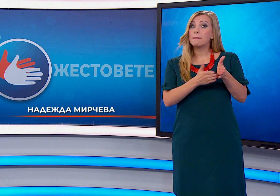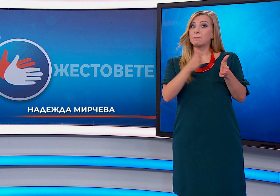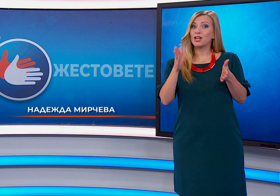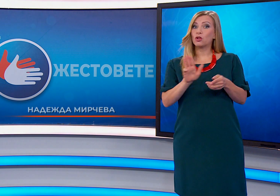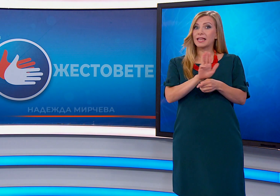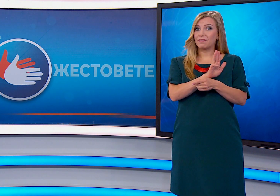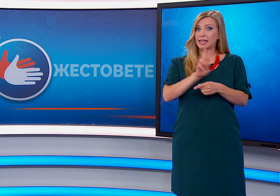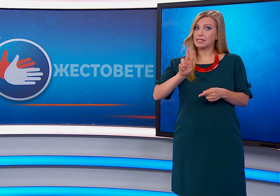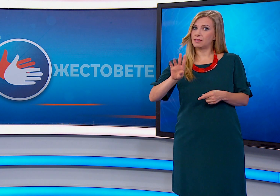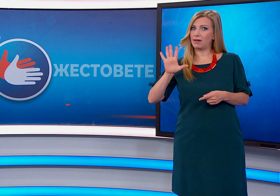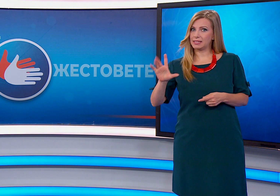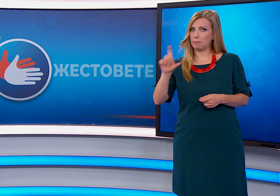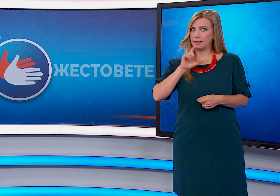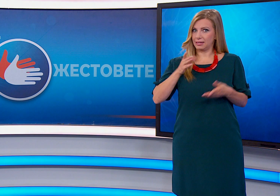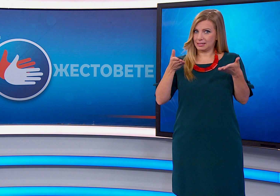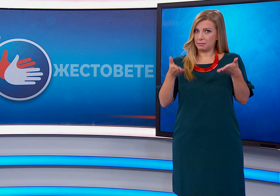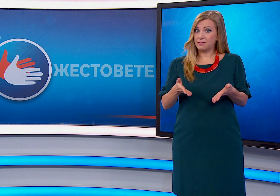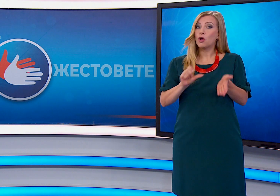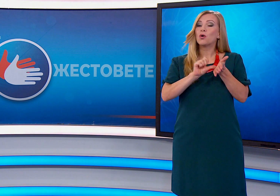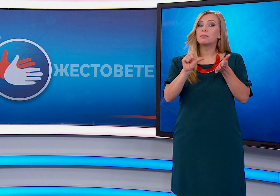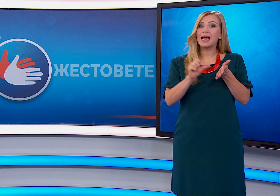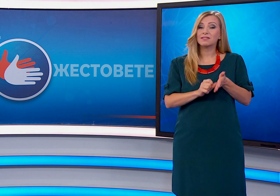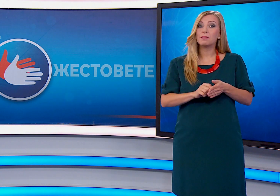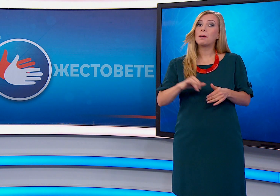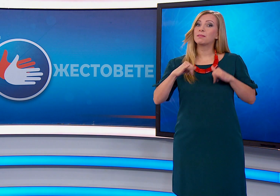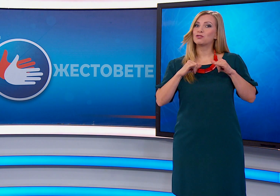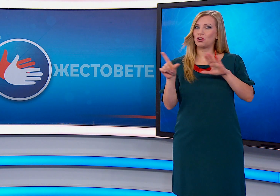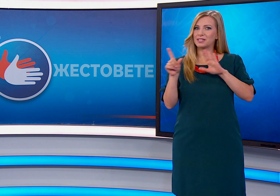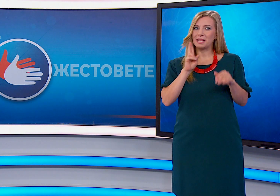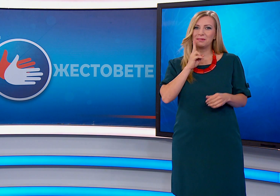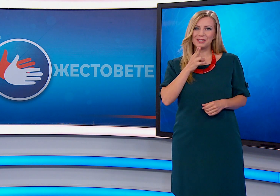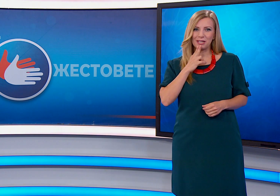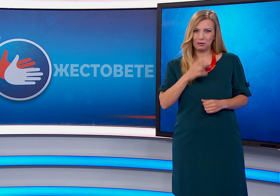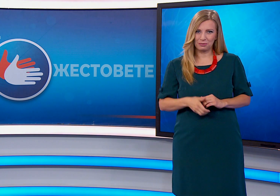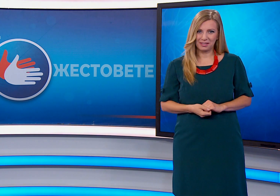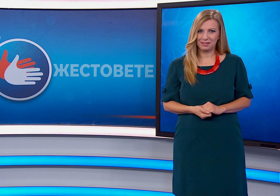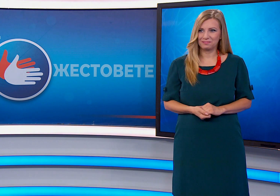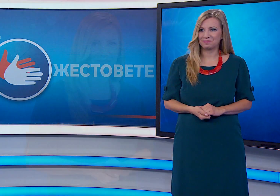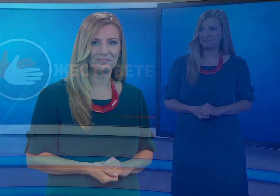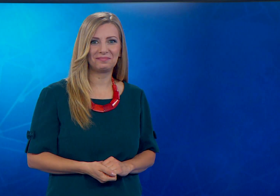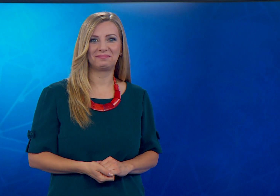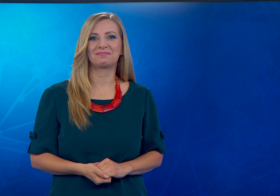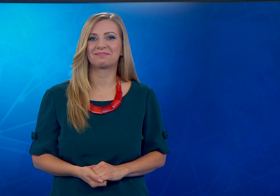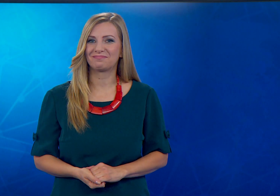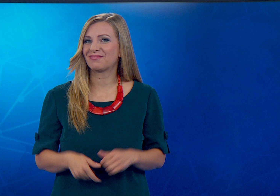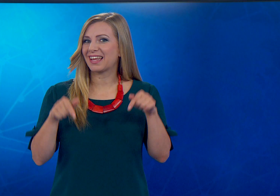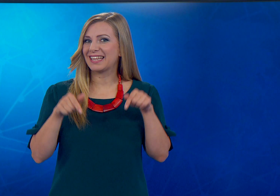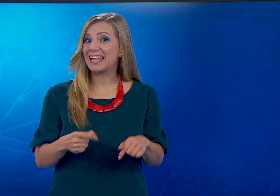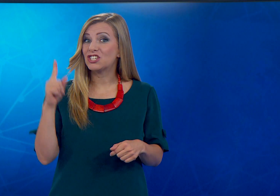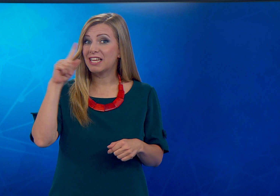-25 септември отбелязваме Международната седмица на глухите. А днешния ден, 23